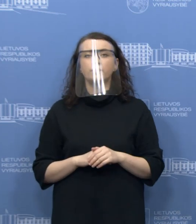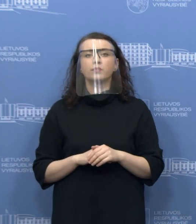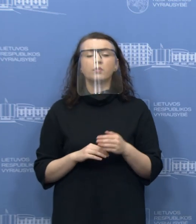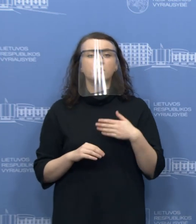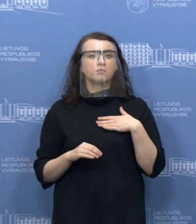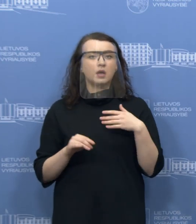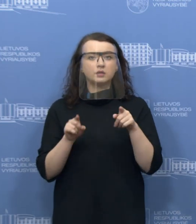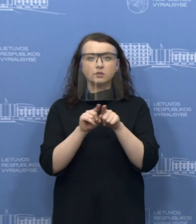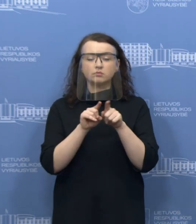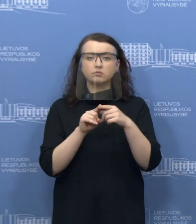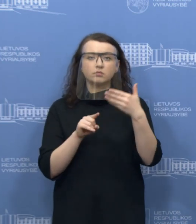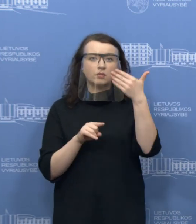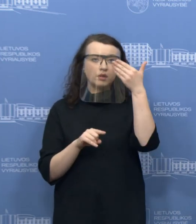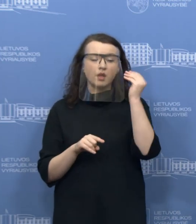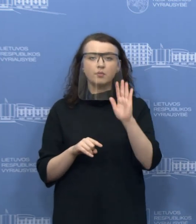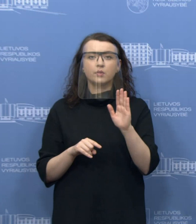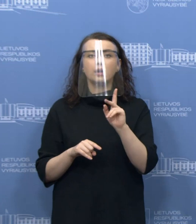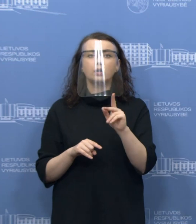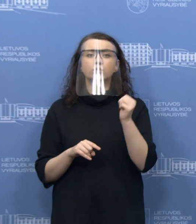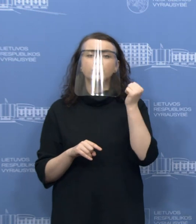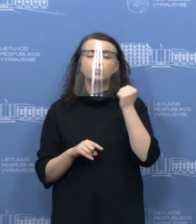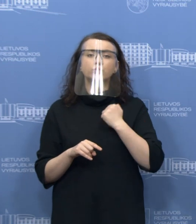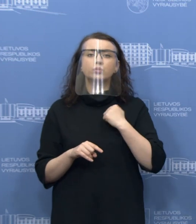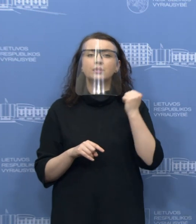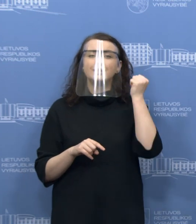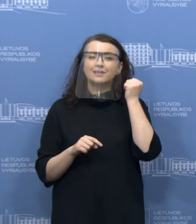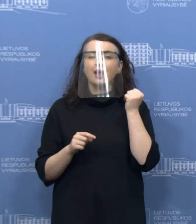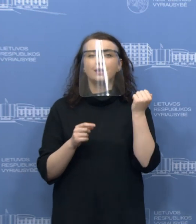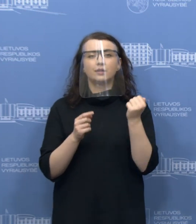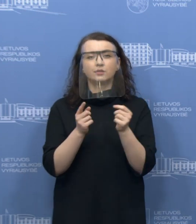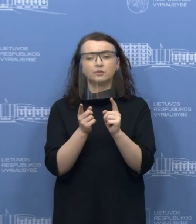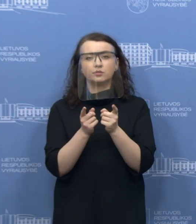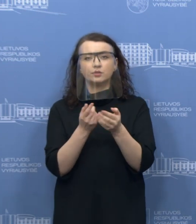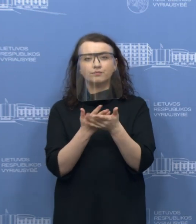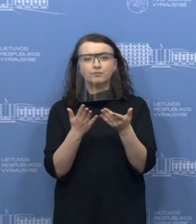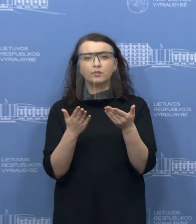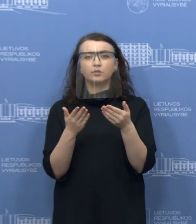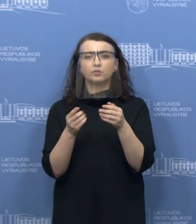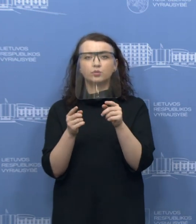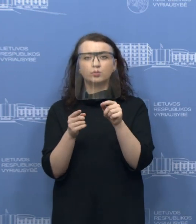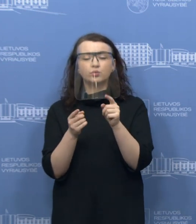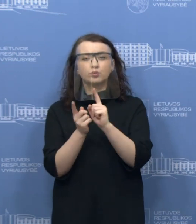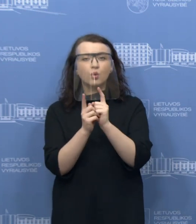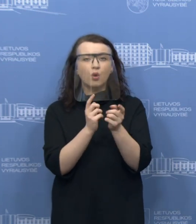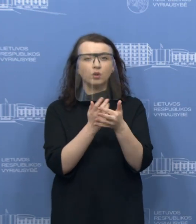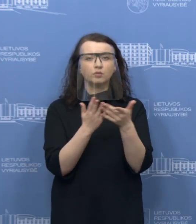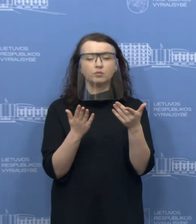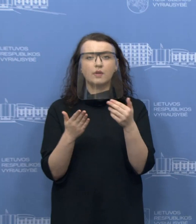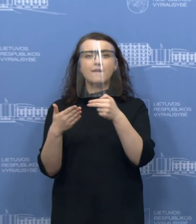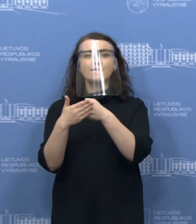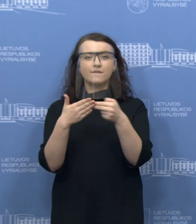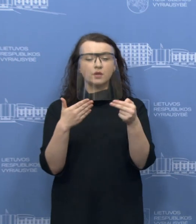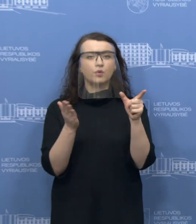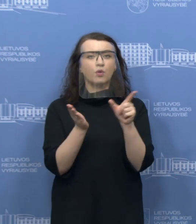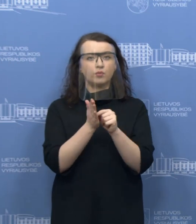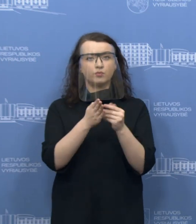nepamiršome ir tų, kurie turi senas kolas ir negalėjo jūsų mokėti iki kovo 16. Tokios įmonės turi